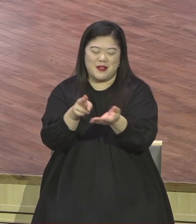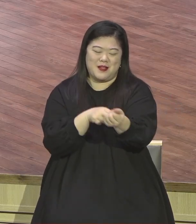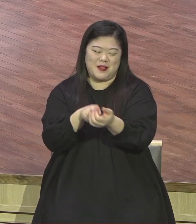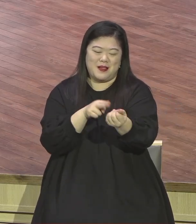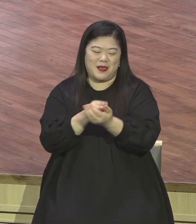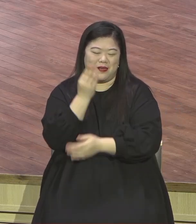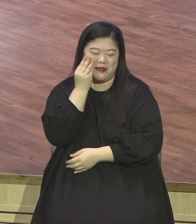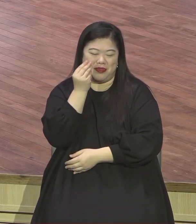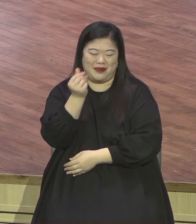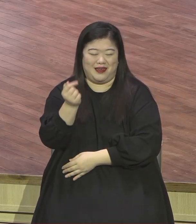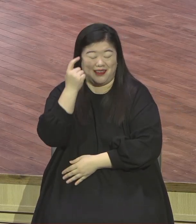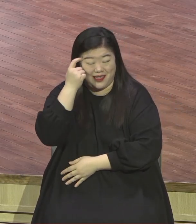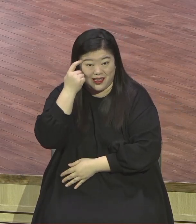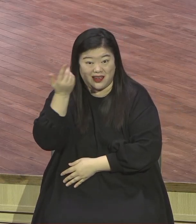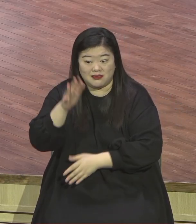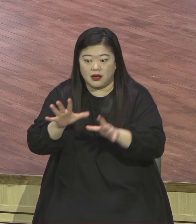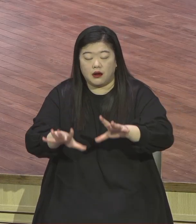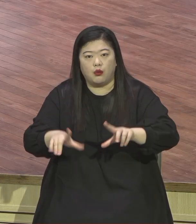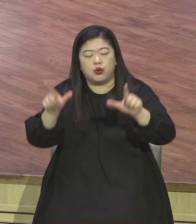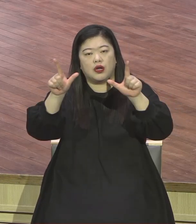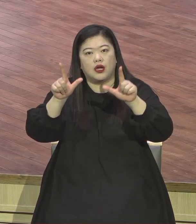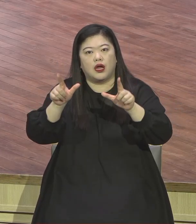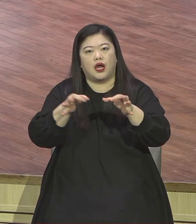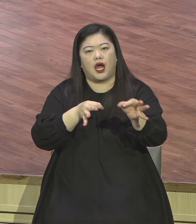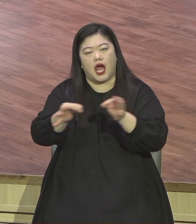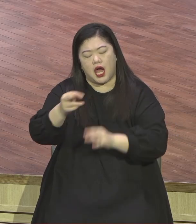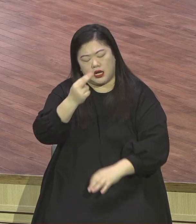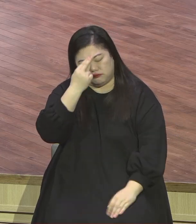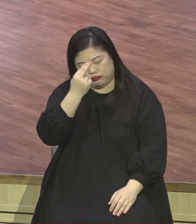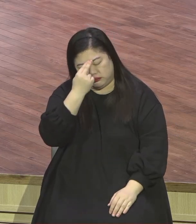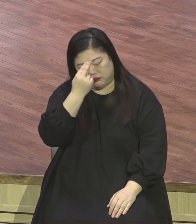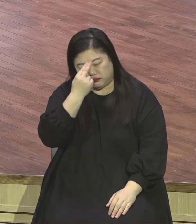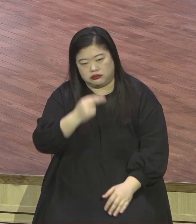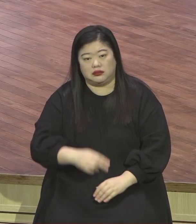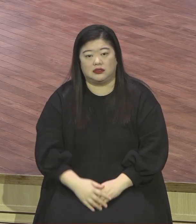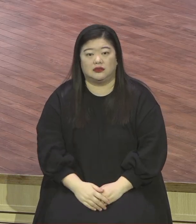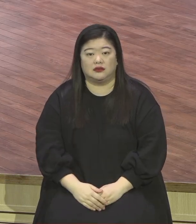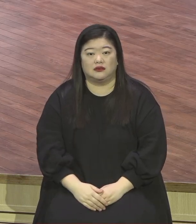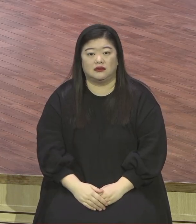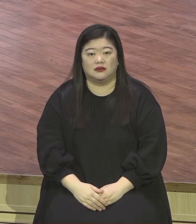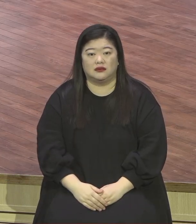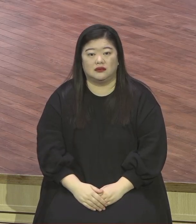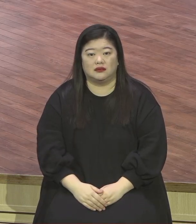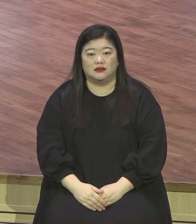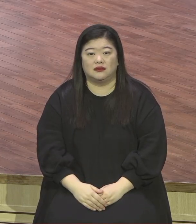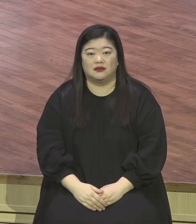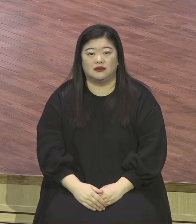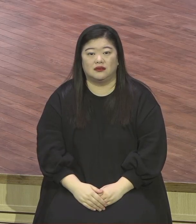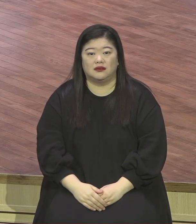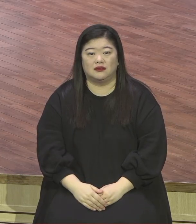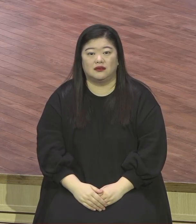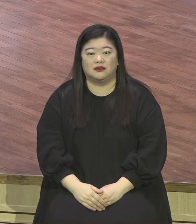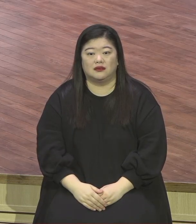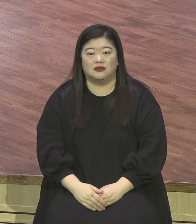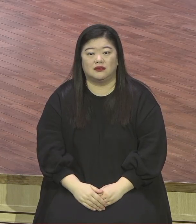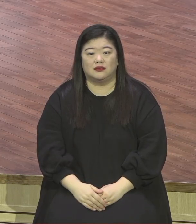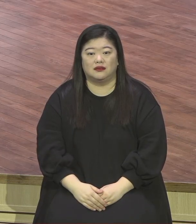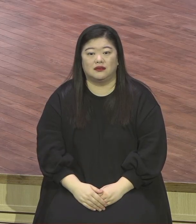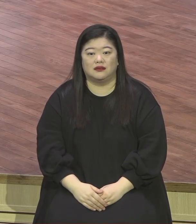그런데 더 안타까운 것은 크리마스 분위기에 먼저 등장하는 존재가 바로 누구예요